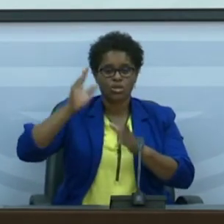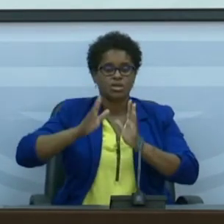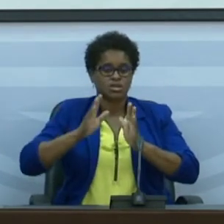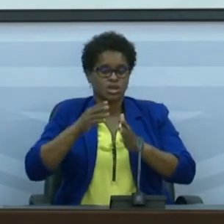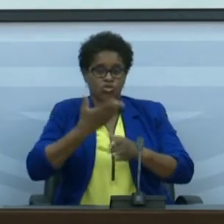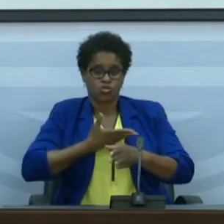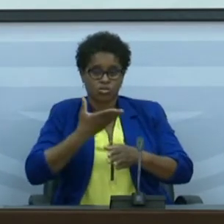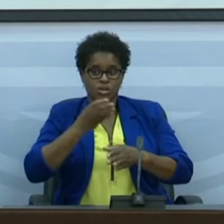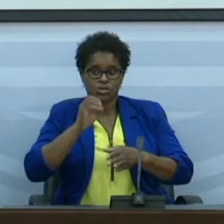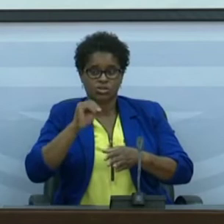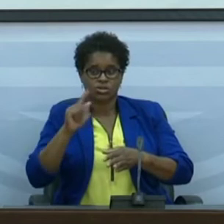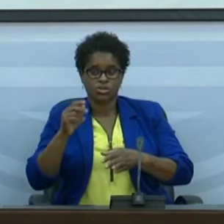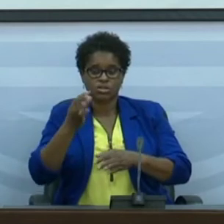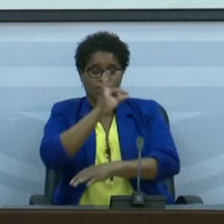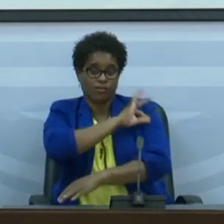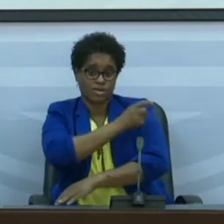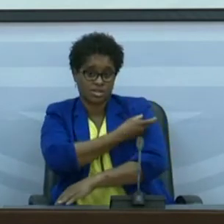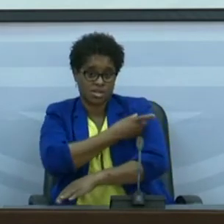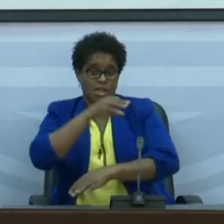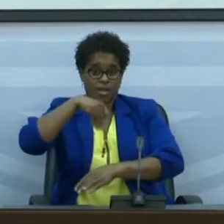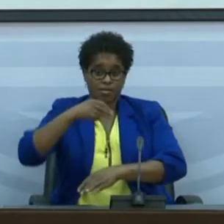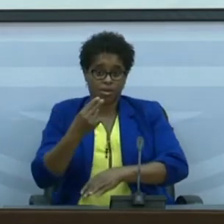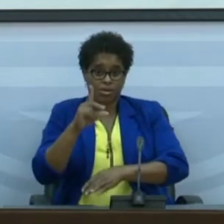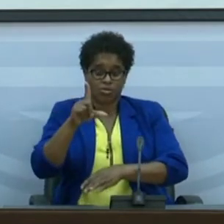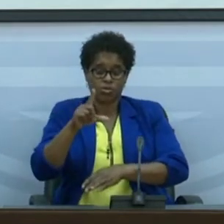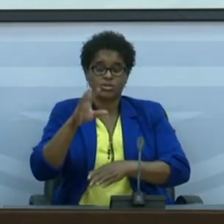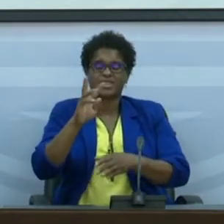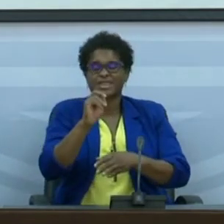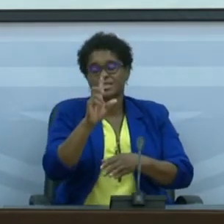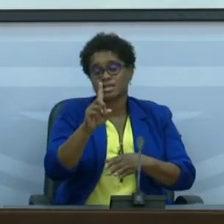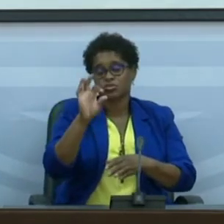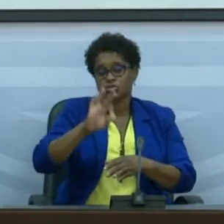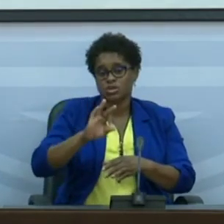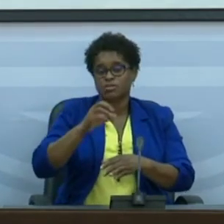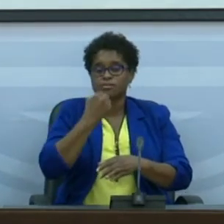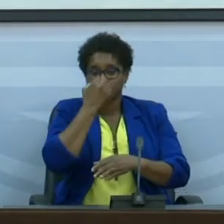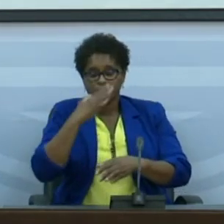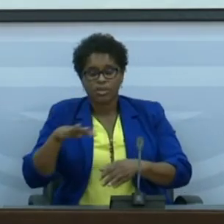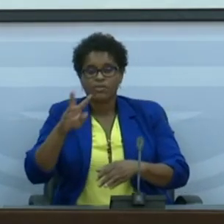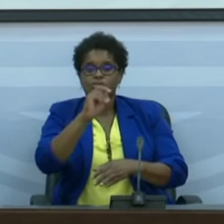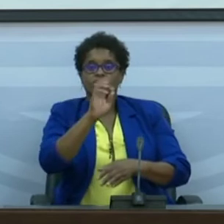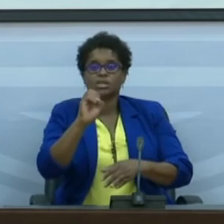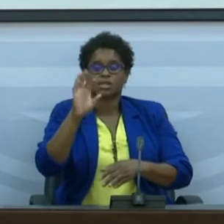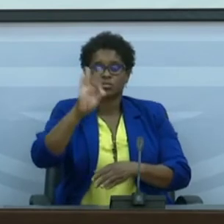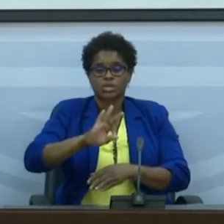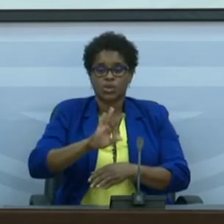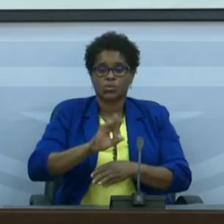com uma dose de vacina, Paolo com cerca de 33% e Brava com 30%.